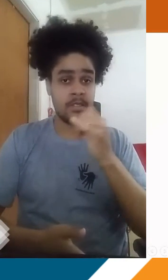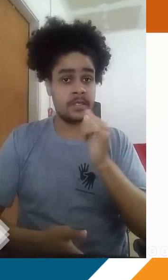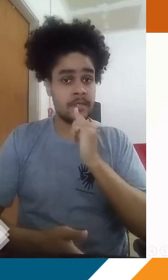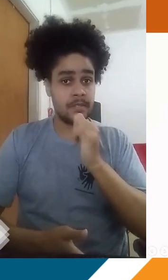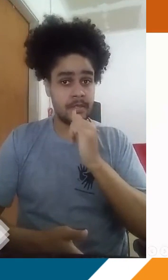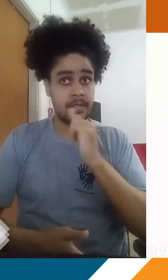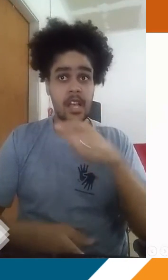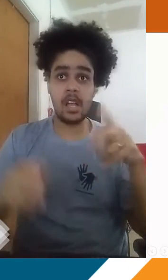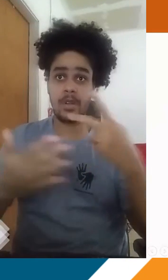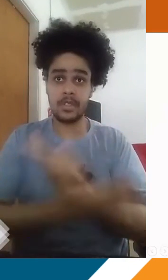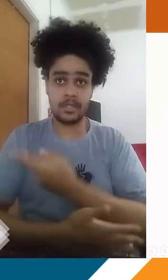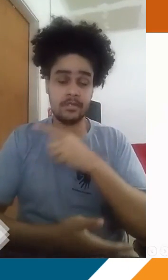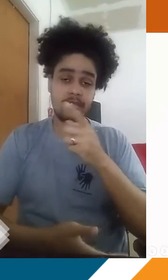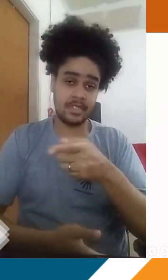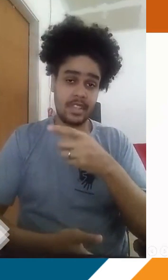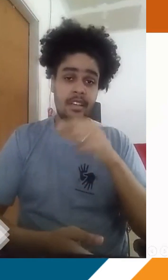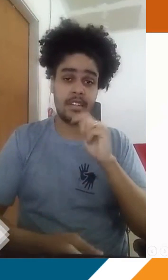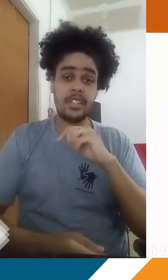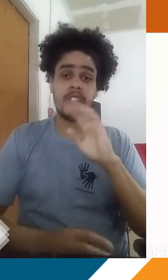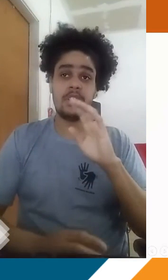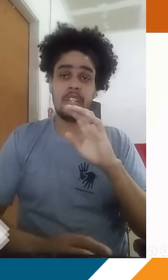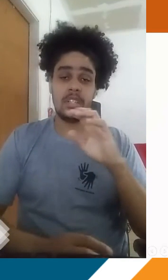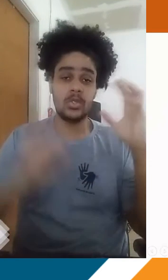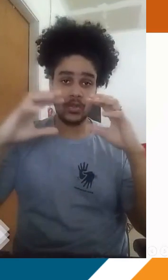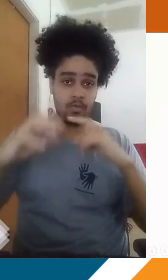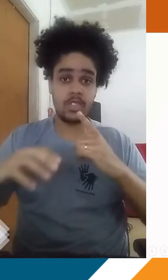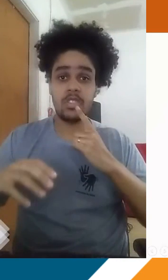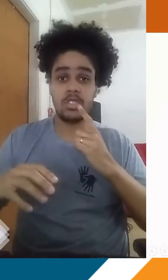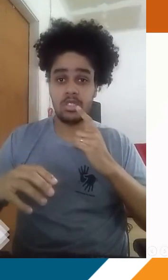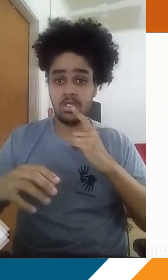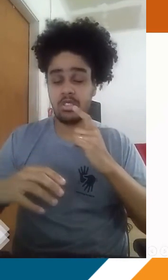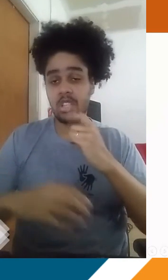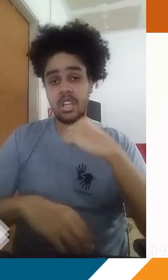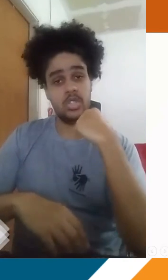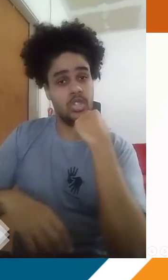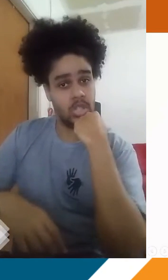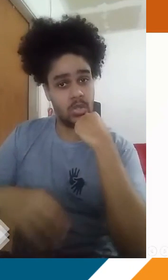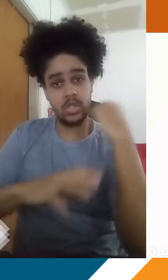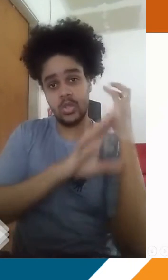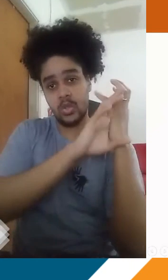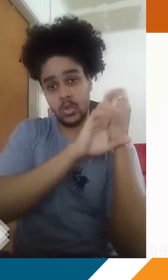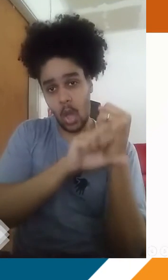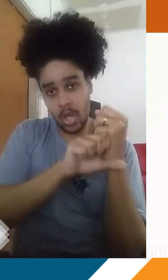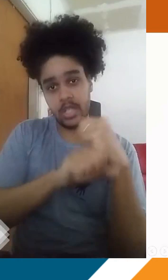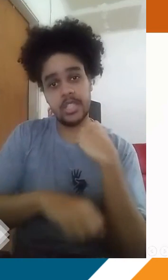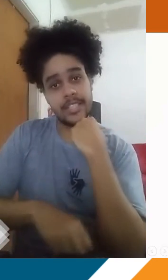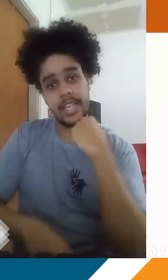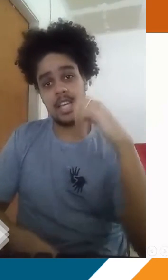exemplo da ação, né? Da chuva ácida, como eu falei pra vocês, em relação aos monumentos históricos, né?